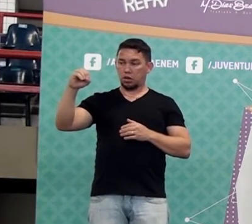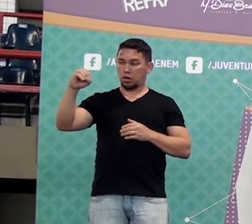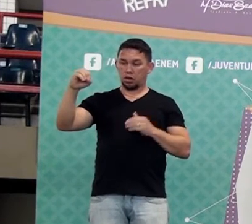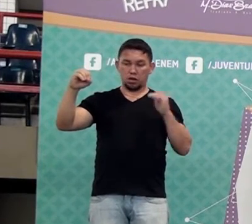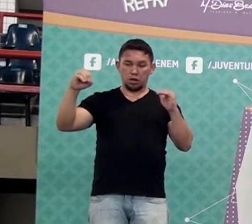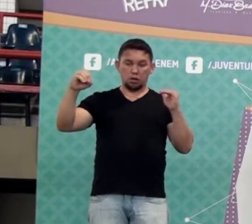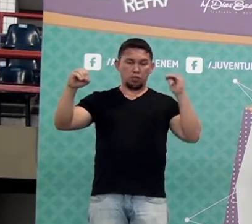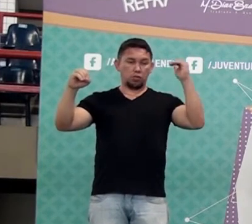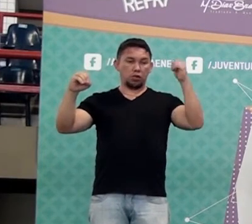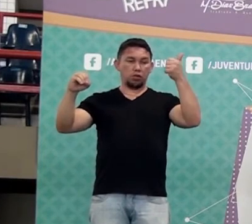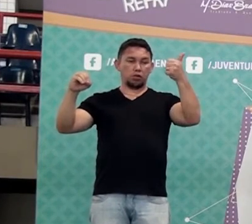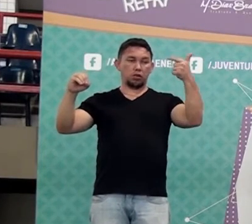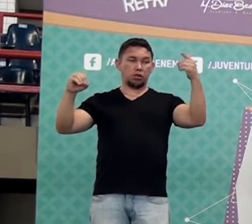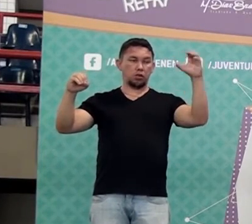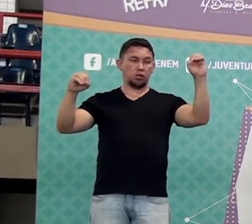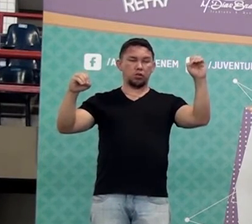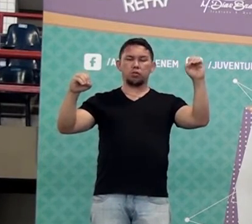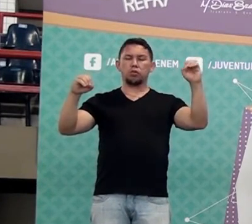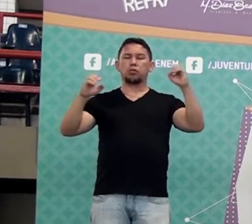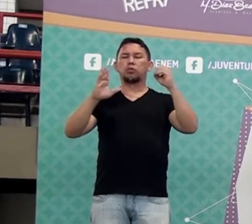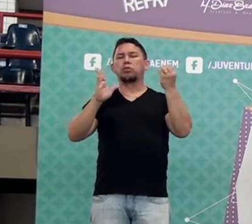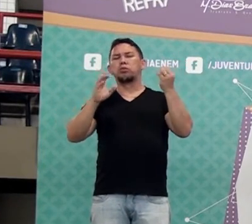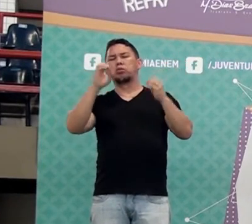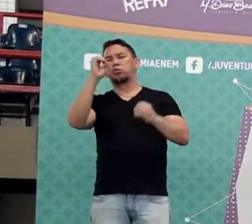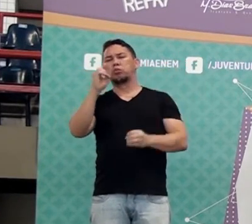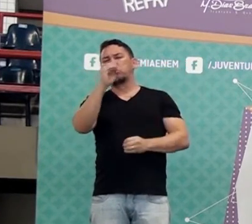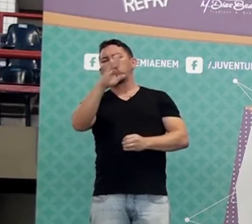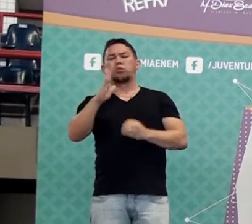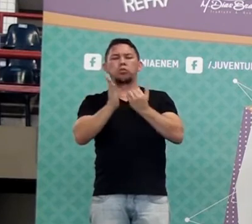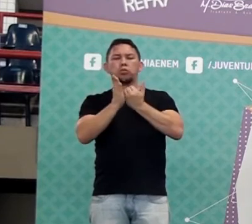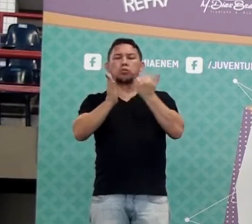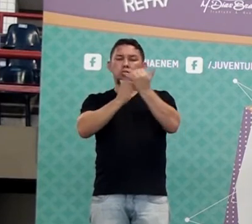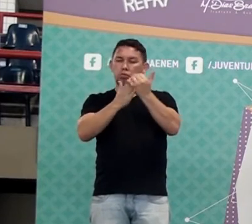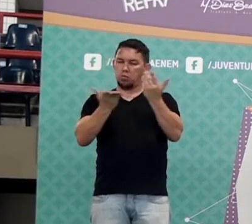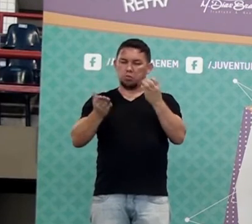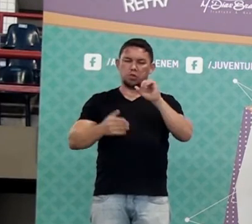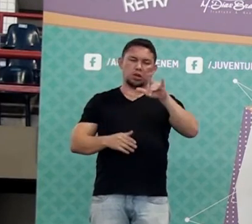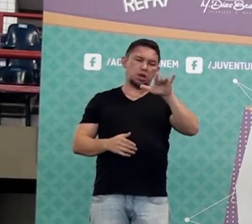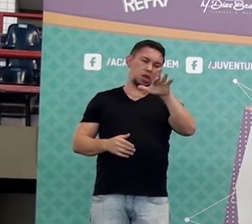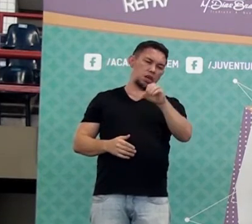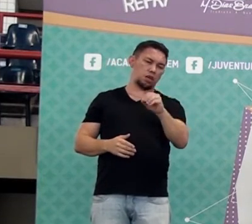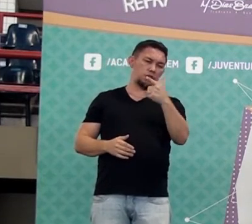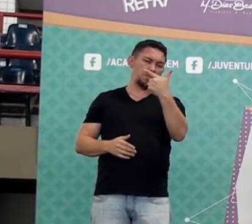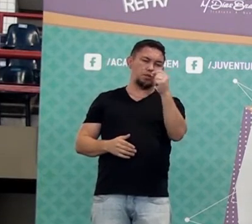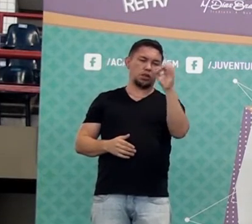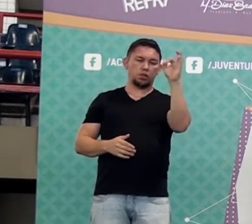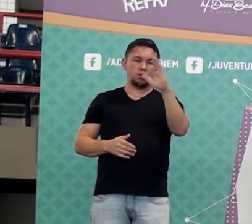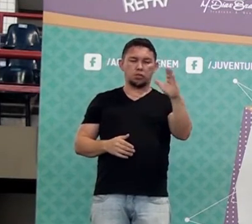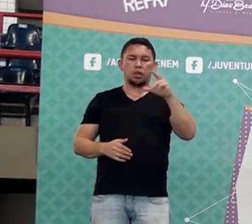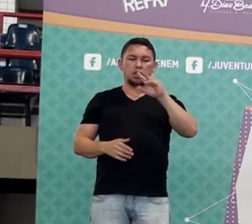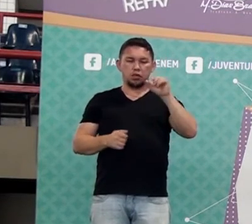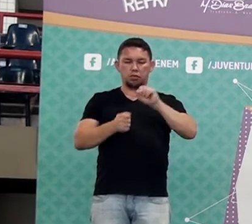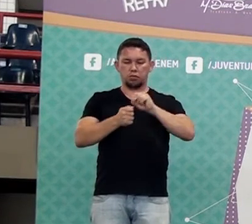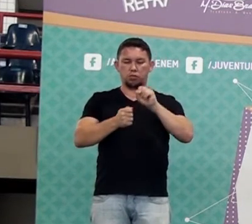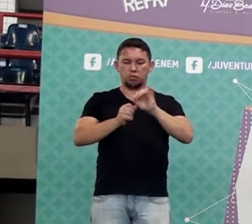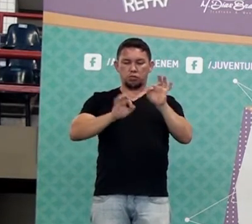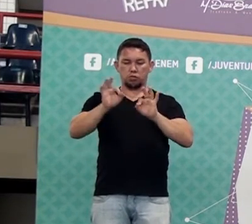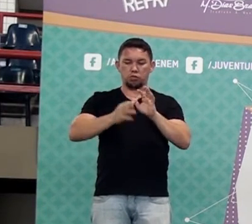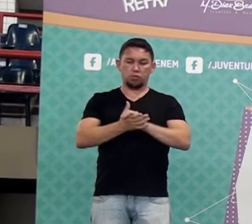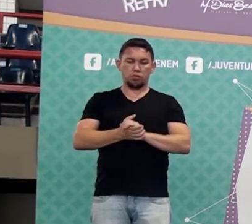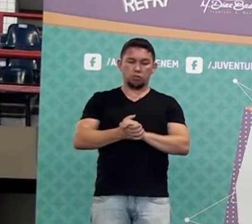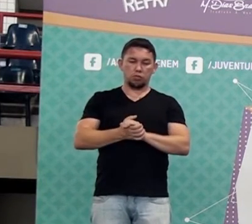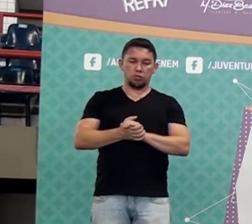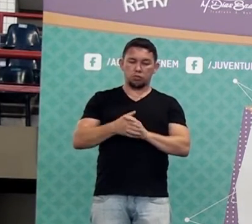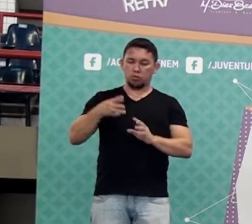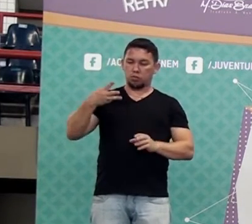para 120, aumentou quantos porcento? 20%, né? Então é isso que a vai ter que trabalhar. Mas se o número passou de